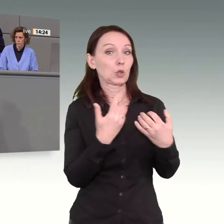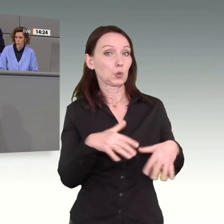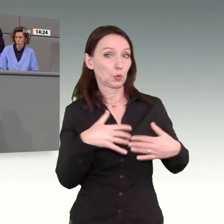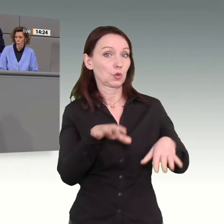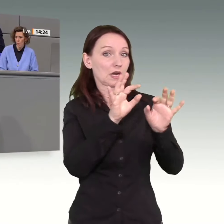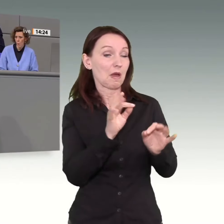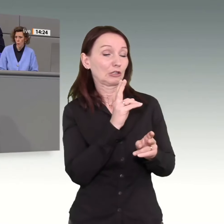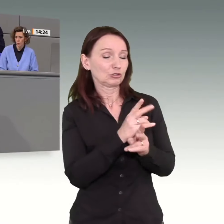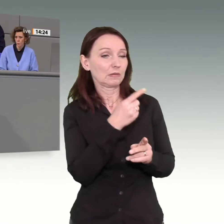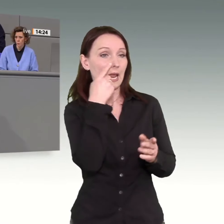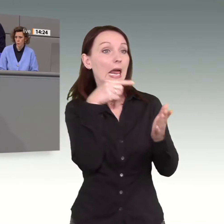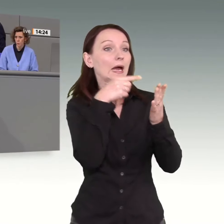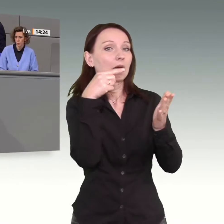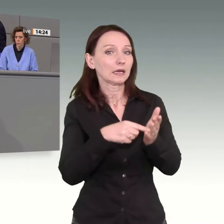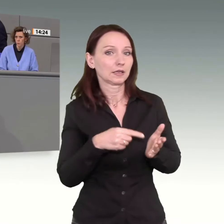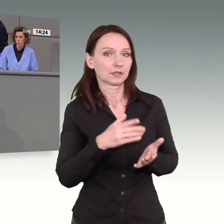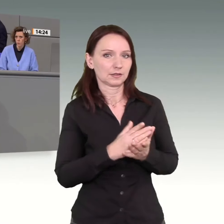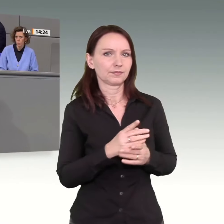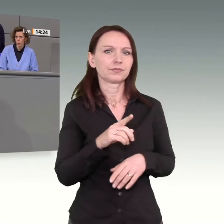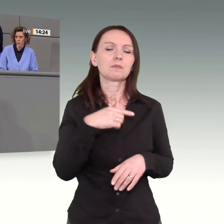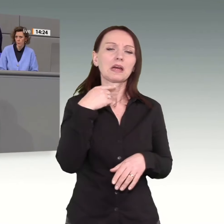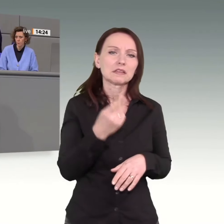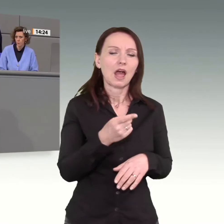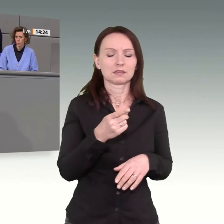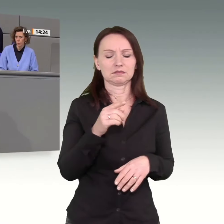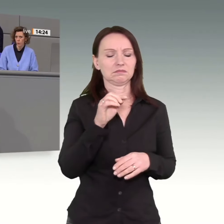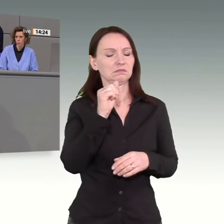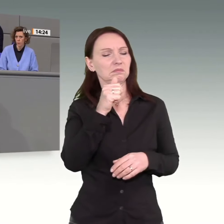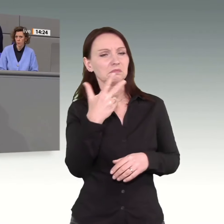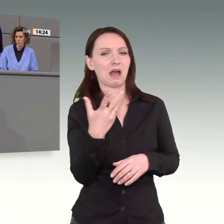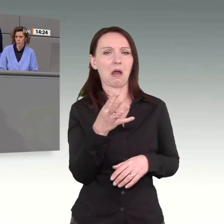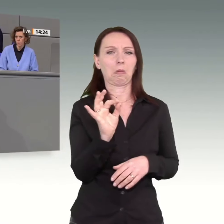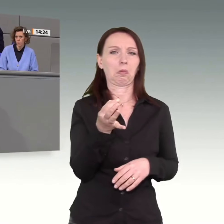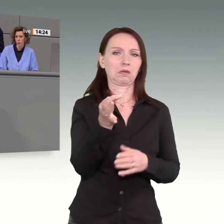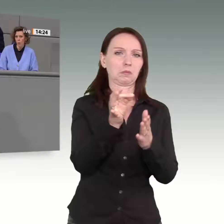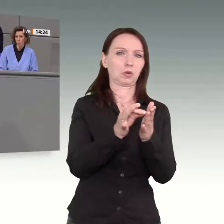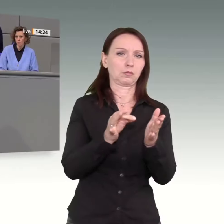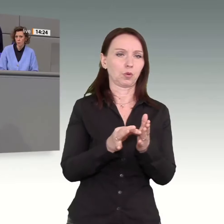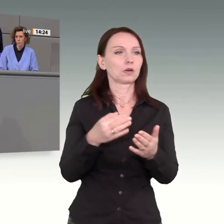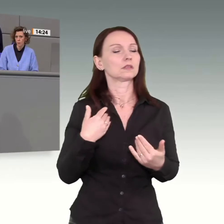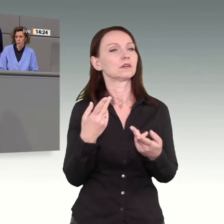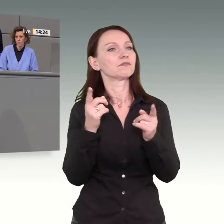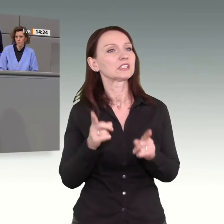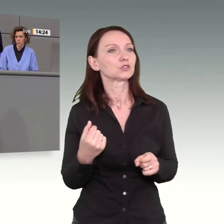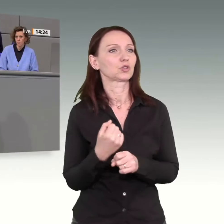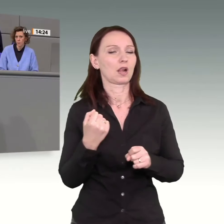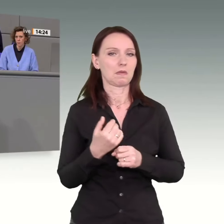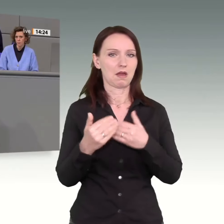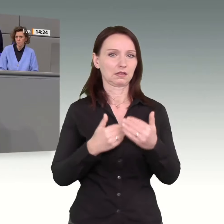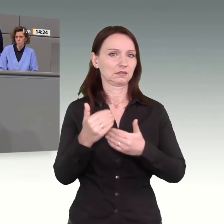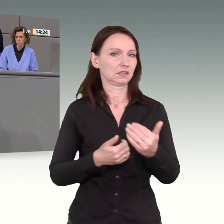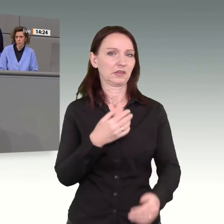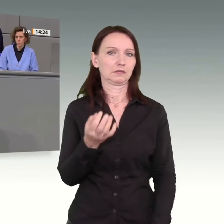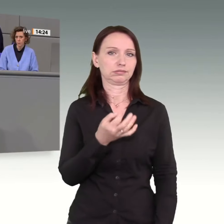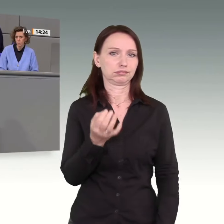sind. Aber dann folgen einige wenige Dürrepunkte, was jetzt tatsächlich zu tun ist. Und das ist doch